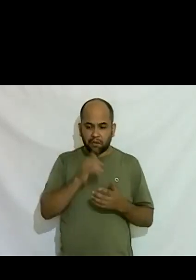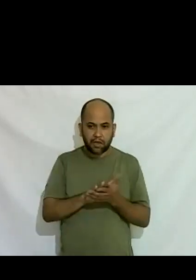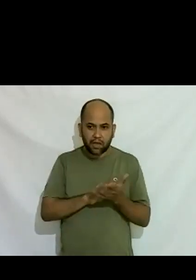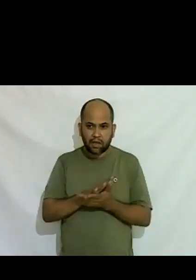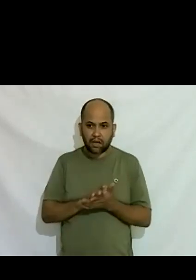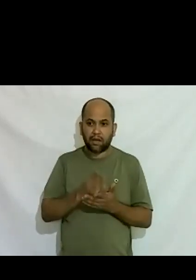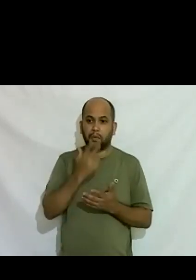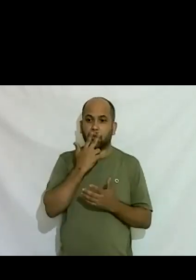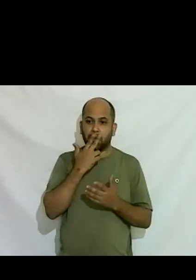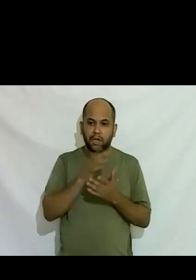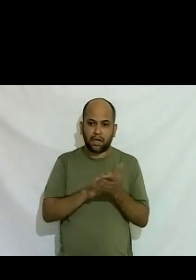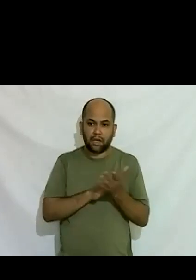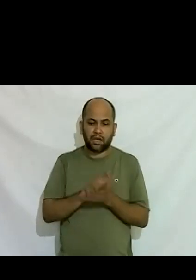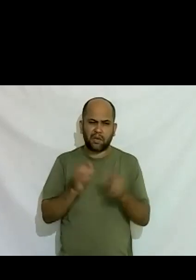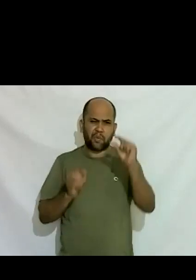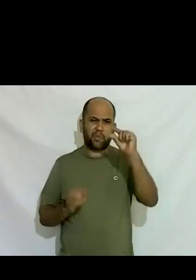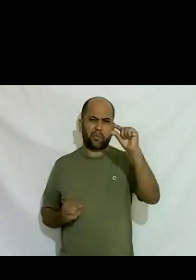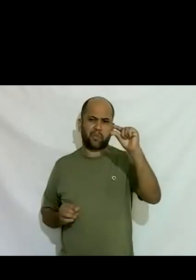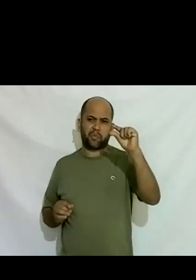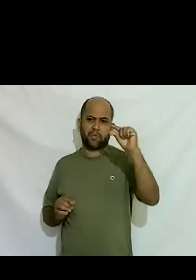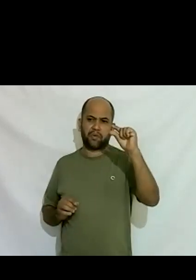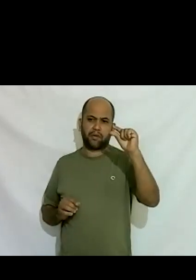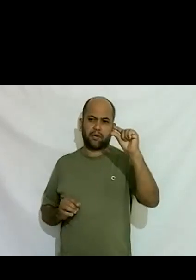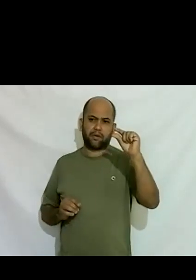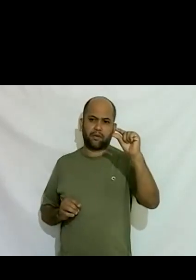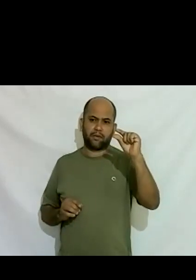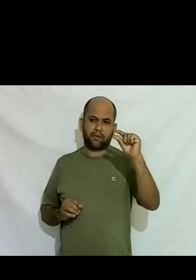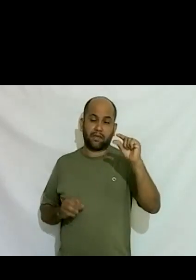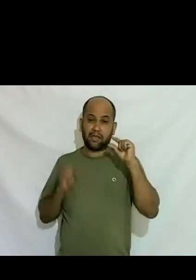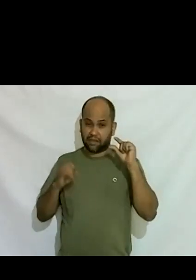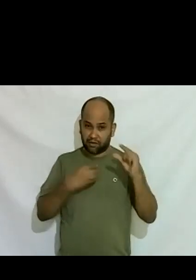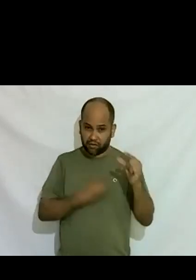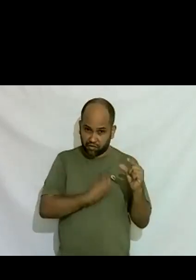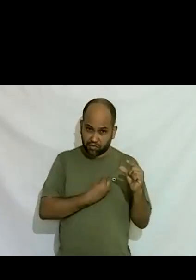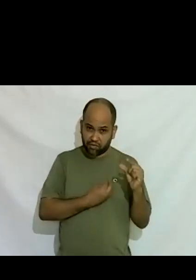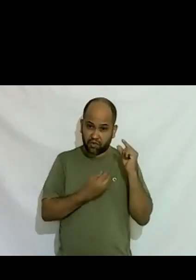é uma porcentagem da população desse tamanho se é que esse cara existe né